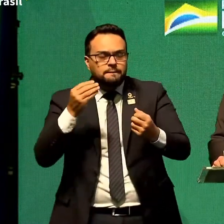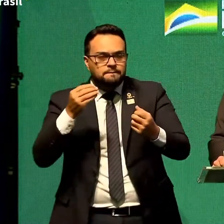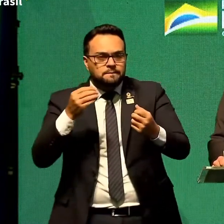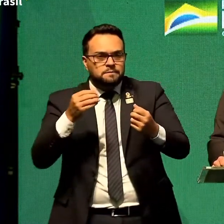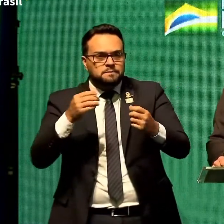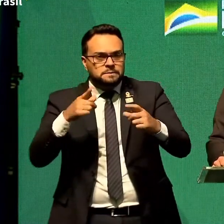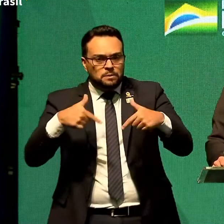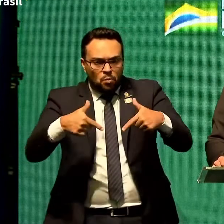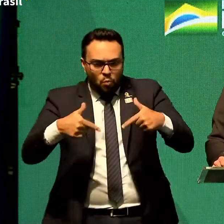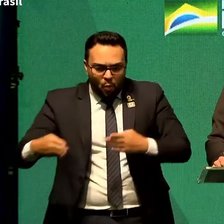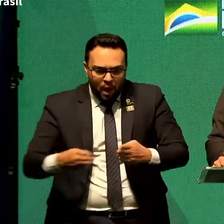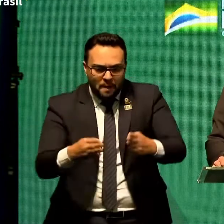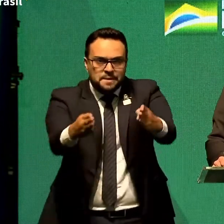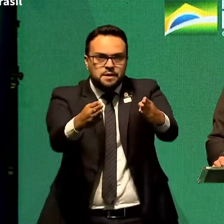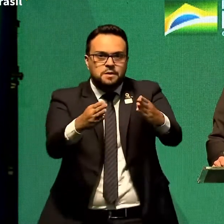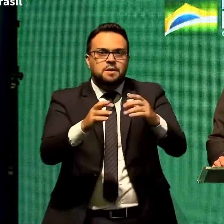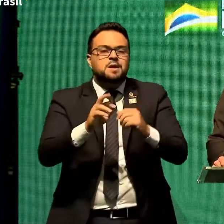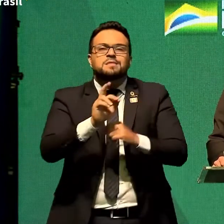Não vamos